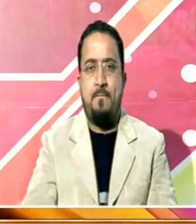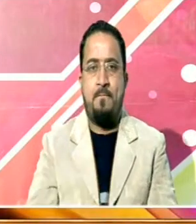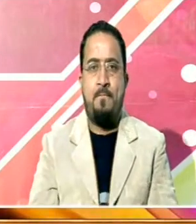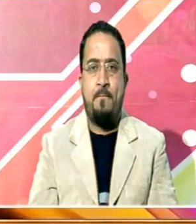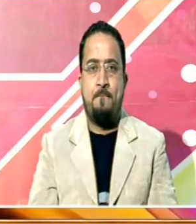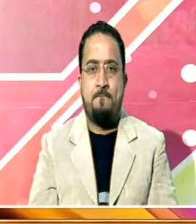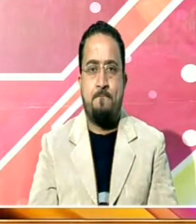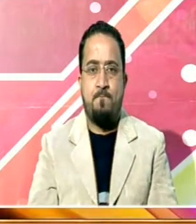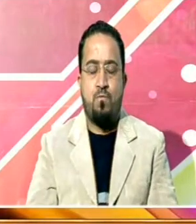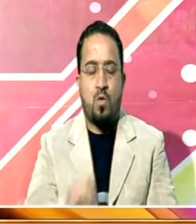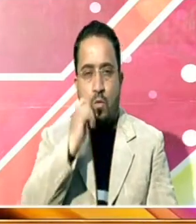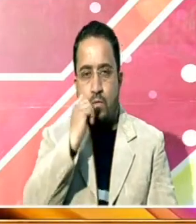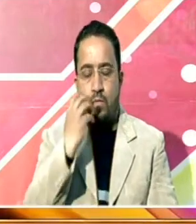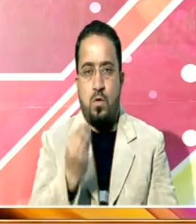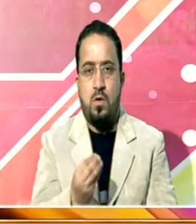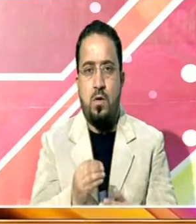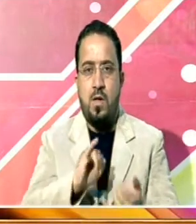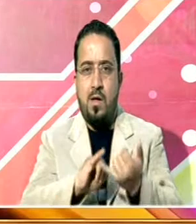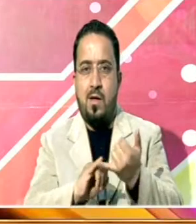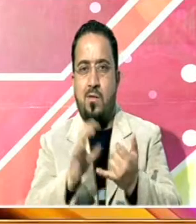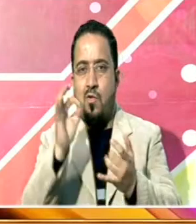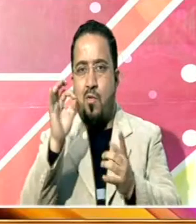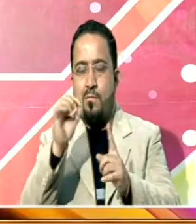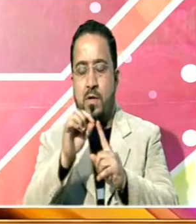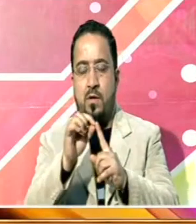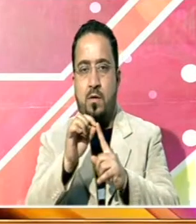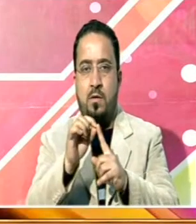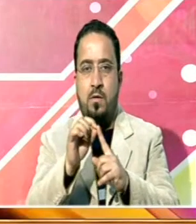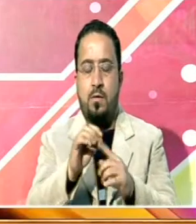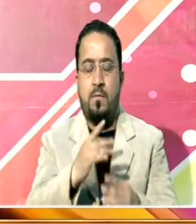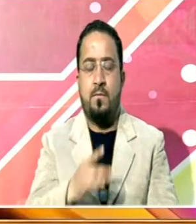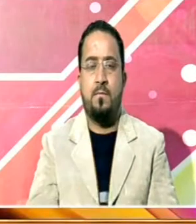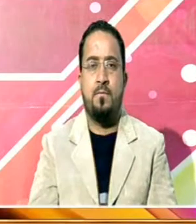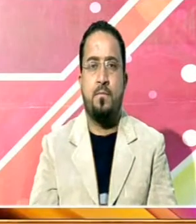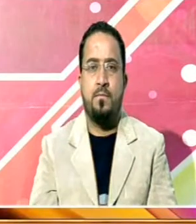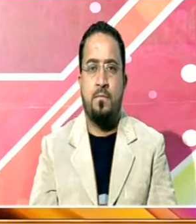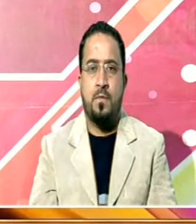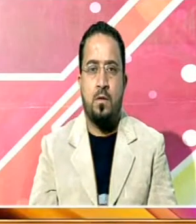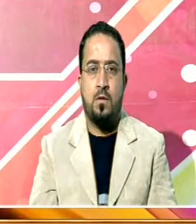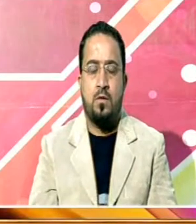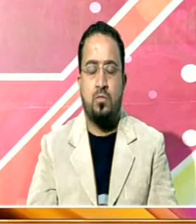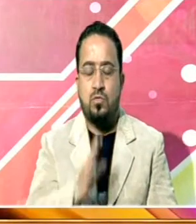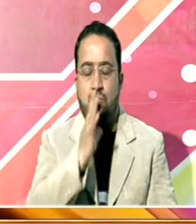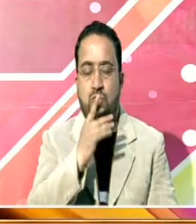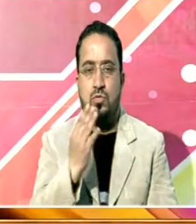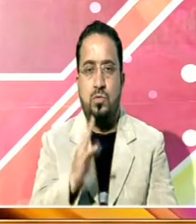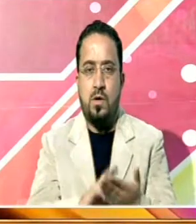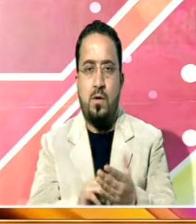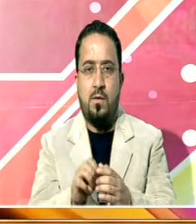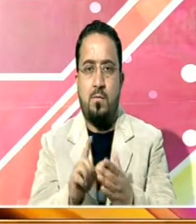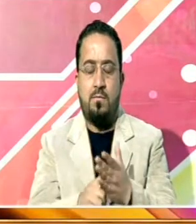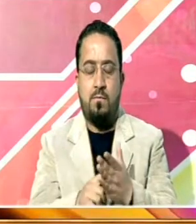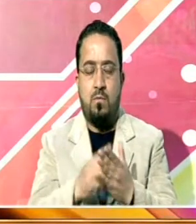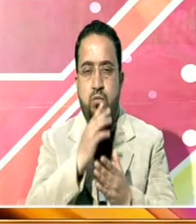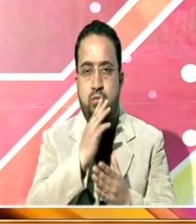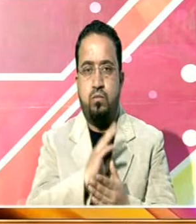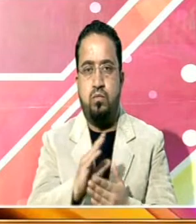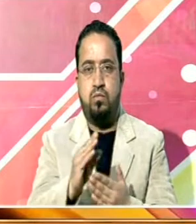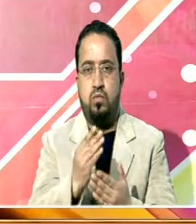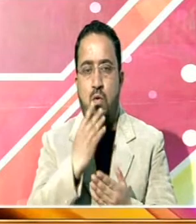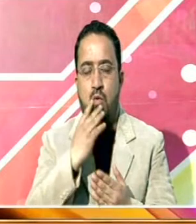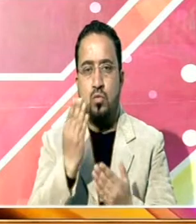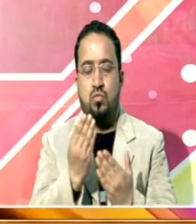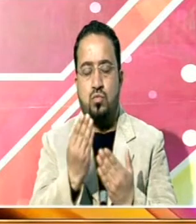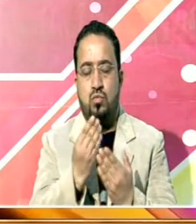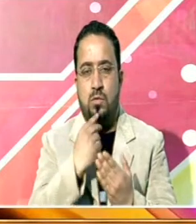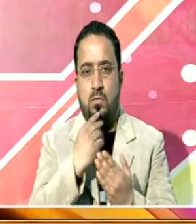جہاں عقیدت مند کووڈ ایس او پیز پر عمل آوری کے ساتھ شبہ میراج کے فیوز و برکات سے مستفید